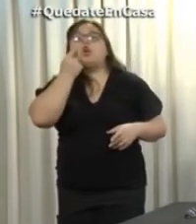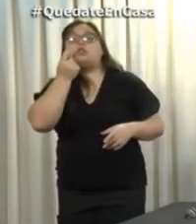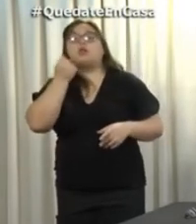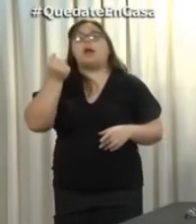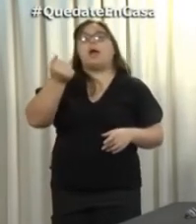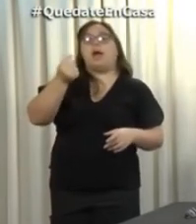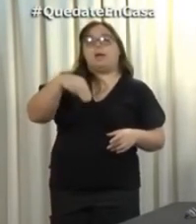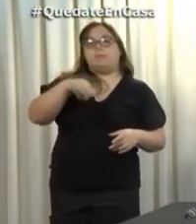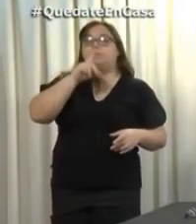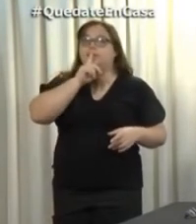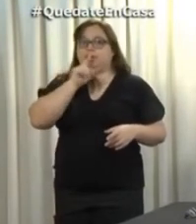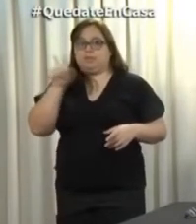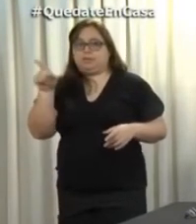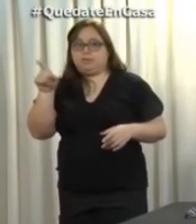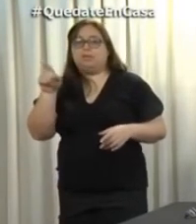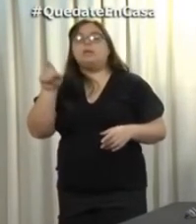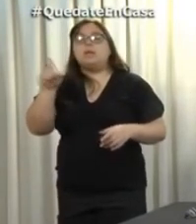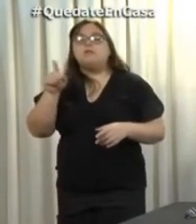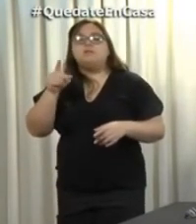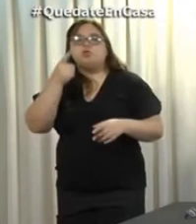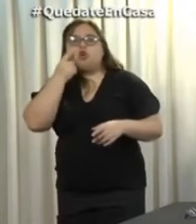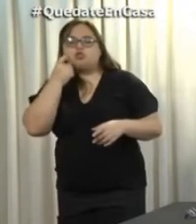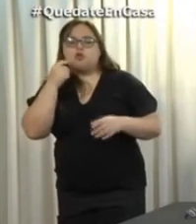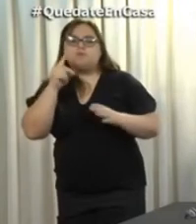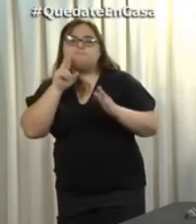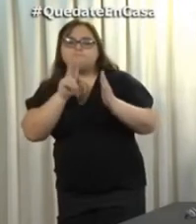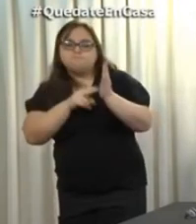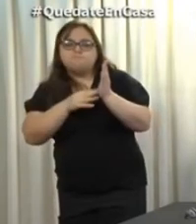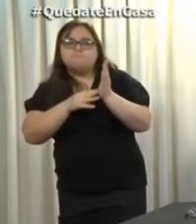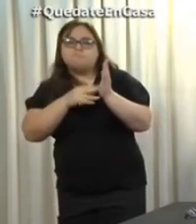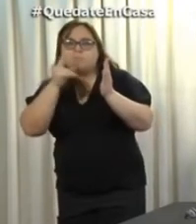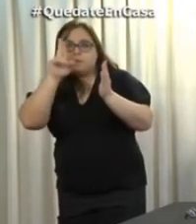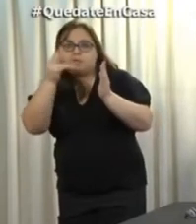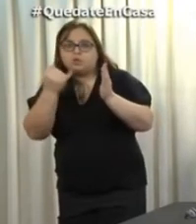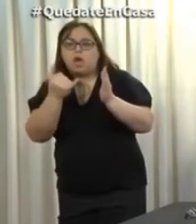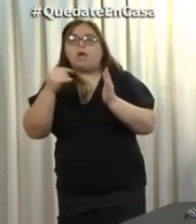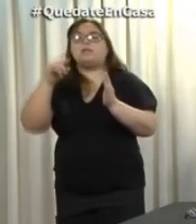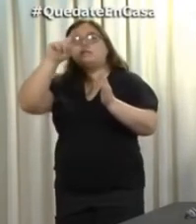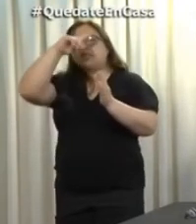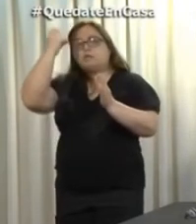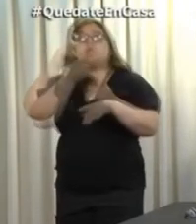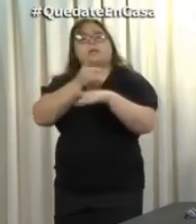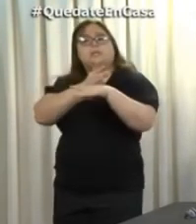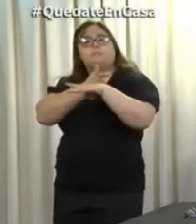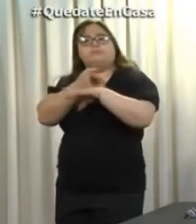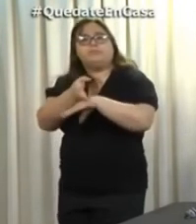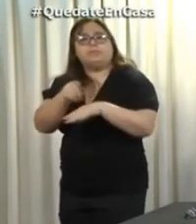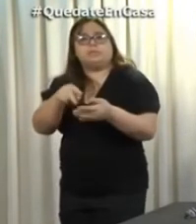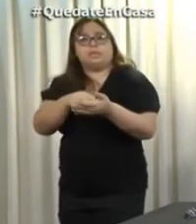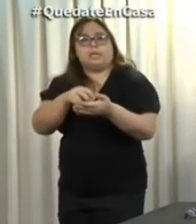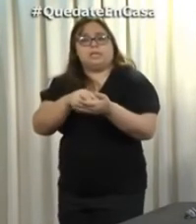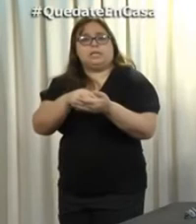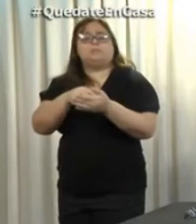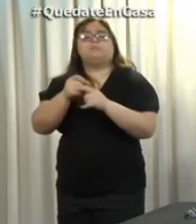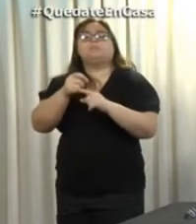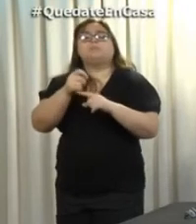de todas las autorizaciones que coordina Nación con la AMT de la provincia de Salta. La provincia tiene más